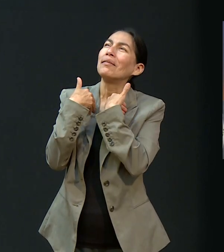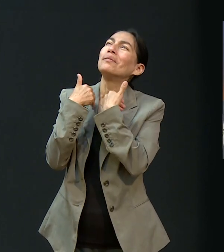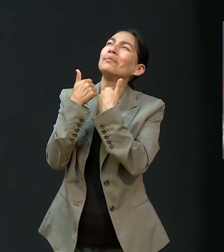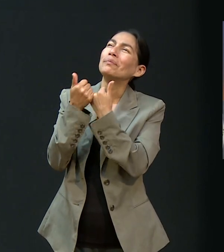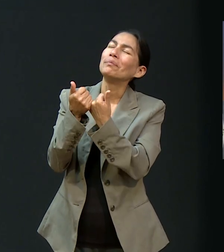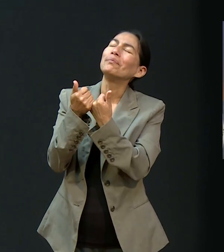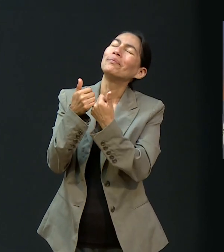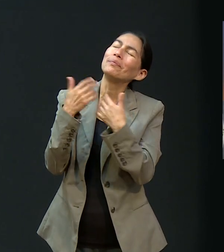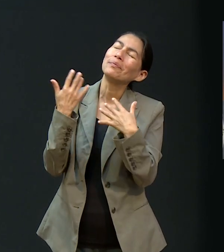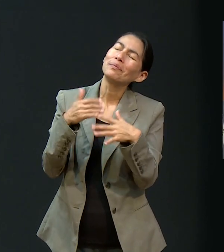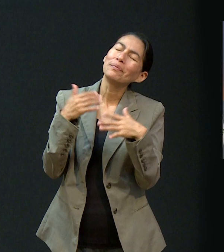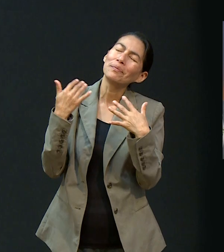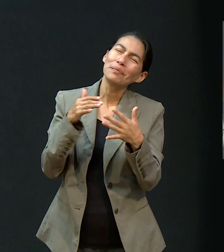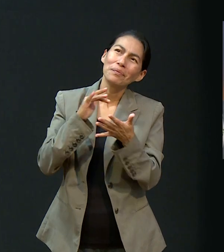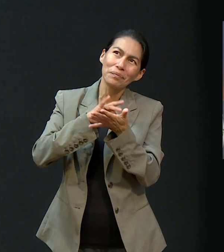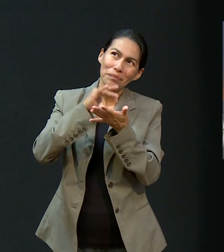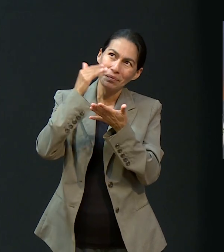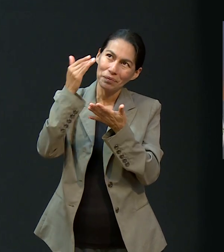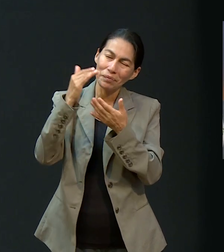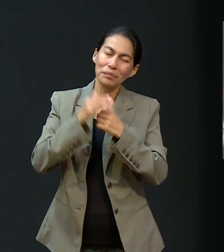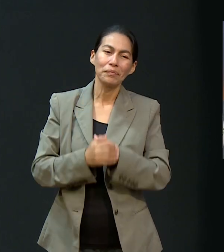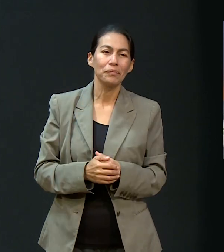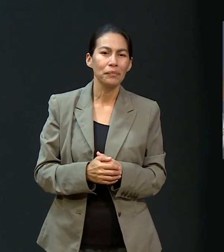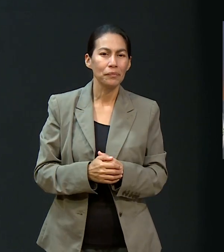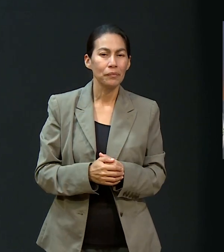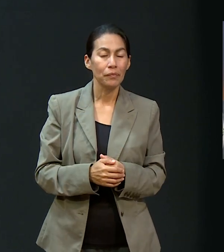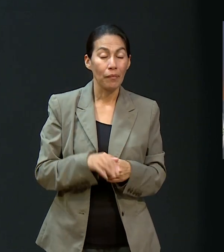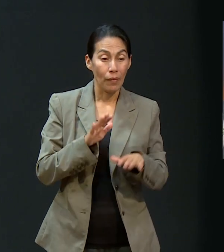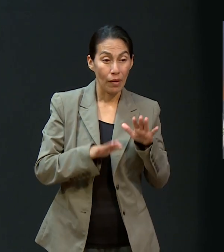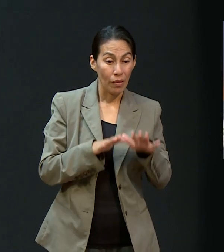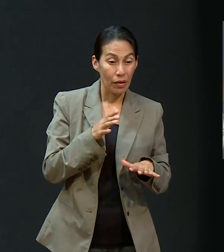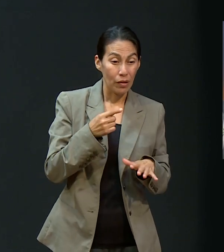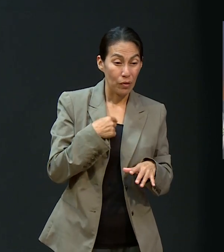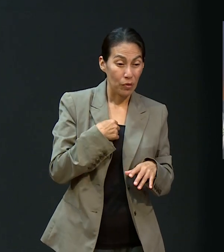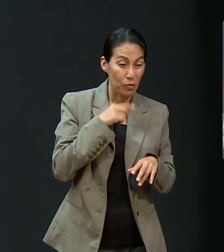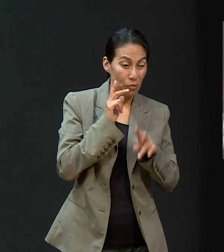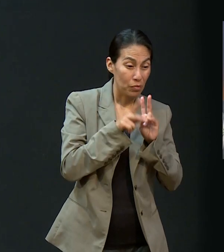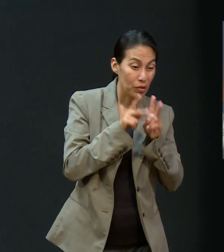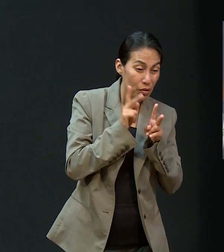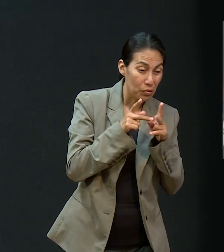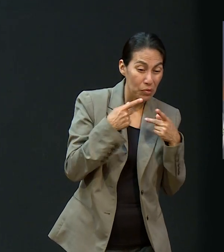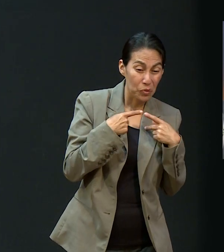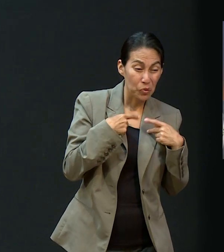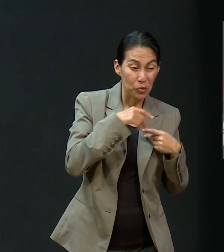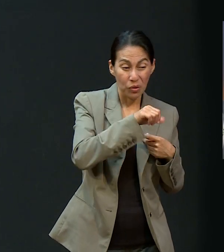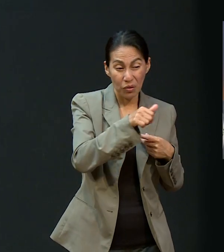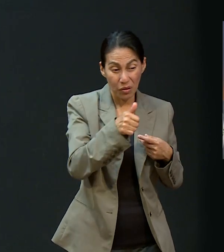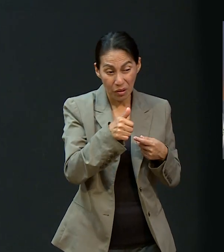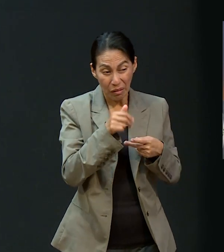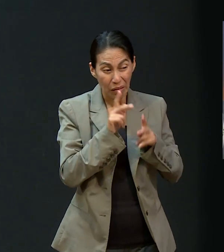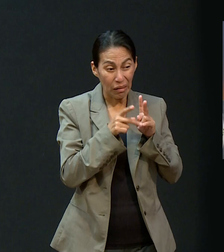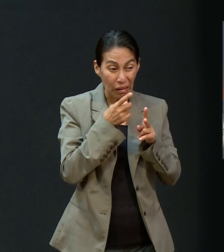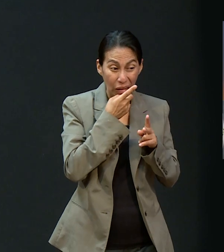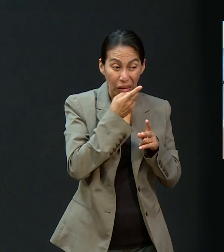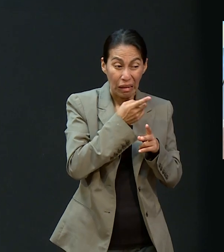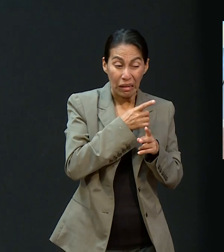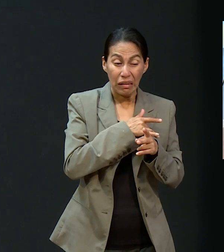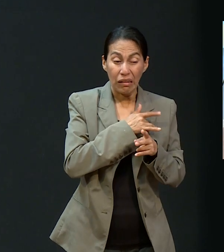nos, bueno, a mí en lo personal me cuesta poder expresarle a otra persona lo que siento. Entonces, es como